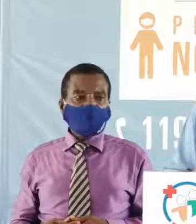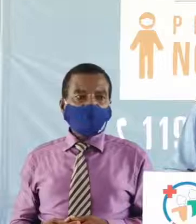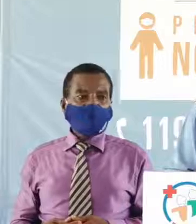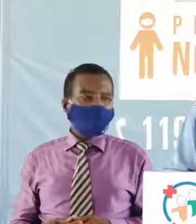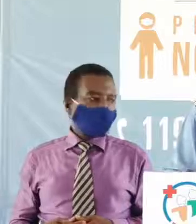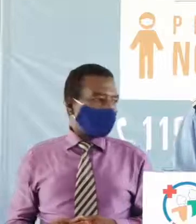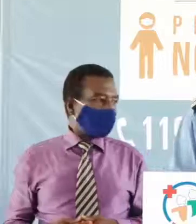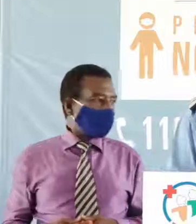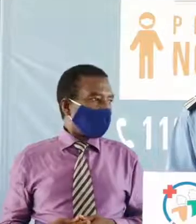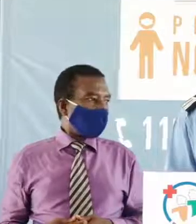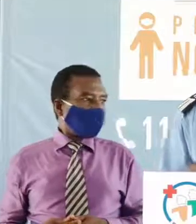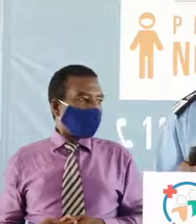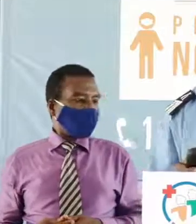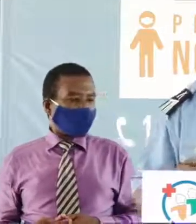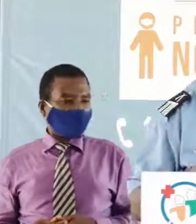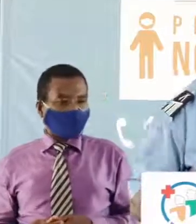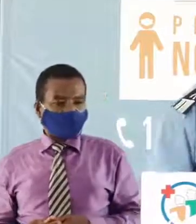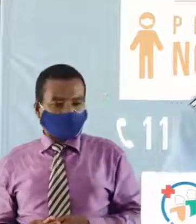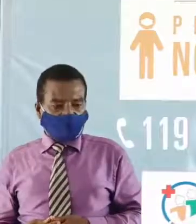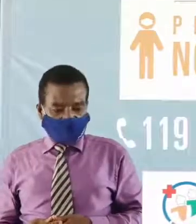Merci. Merci.